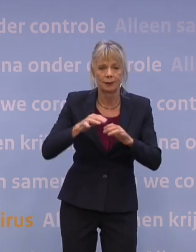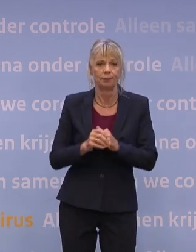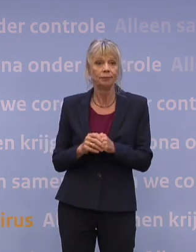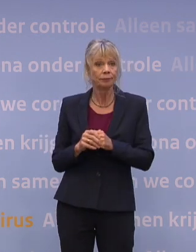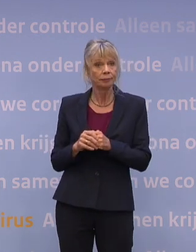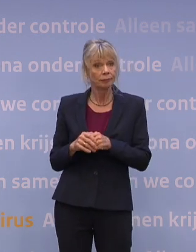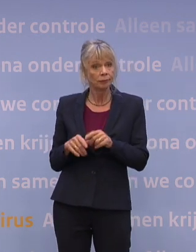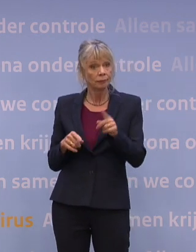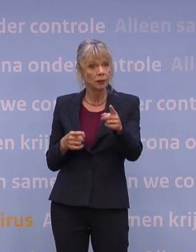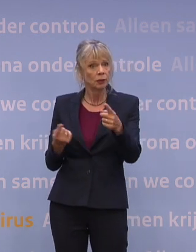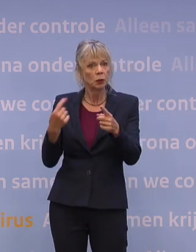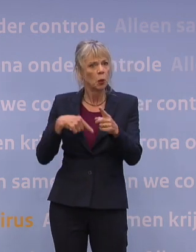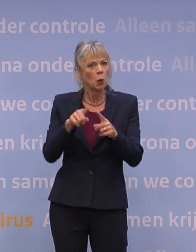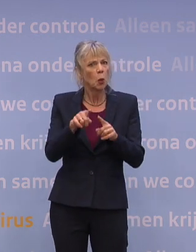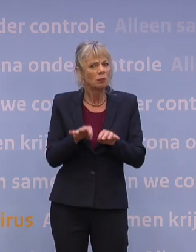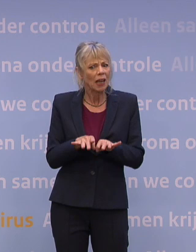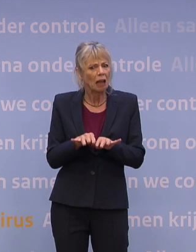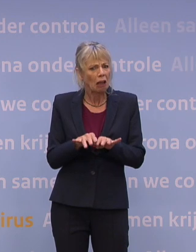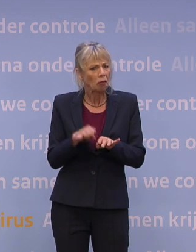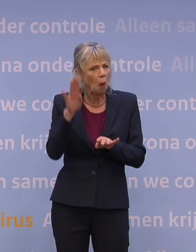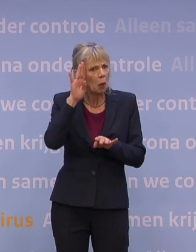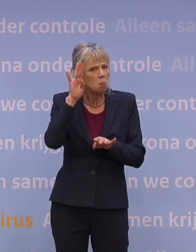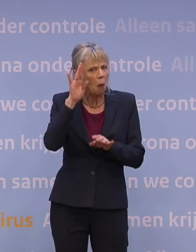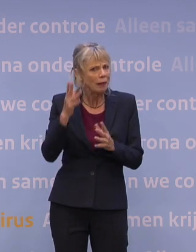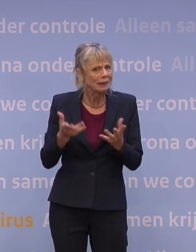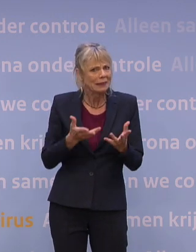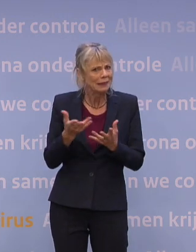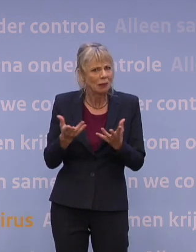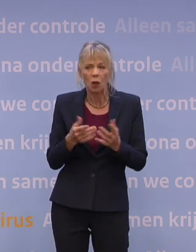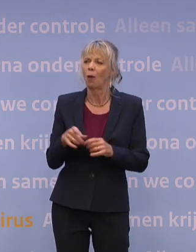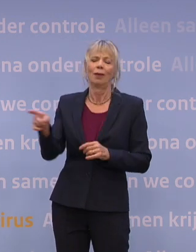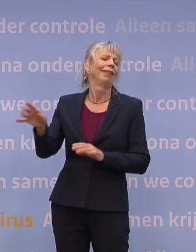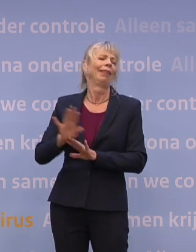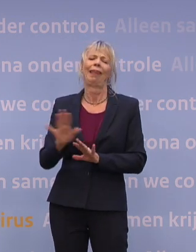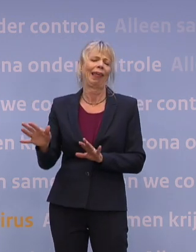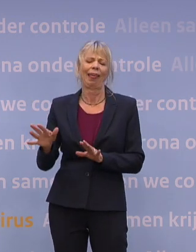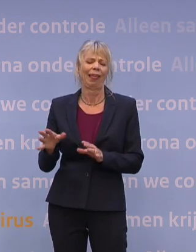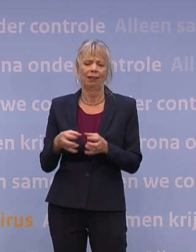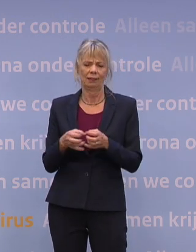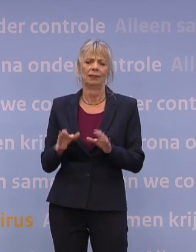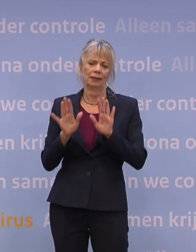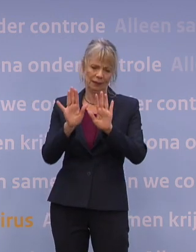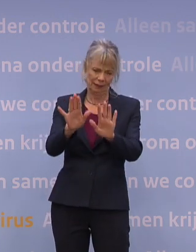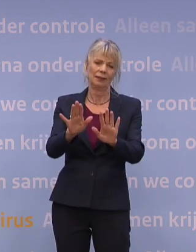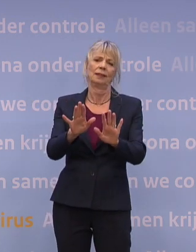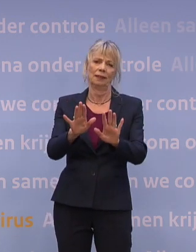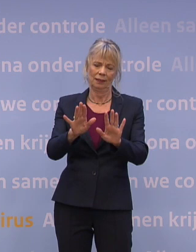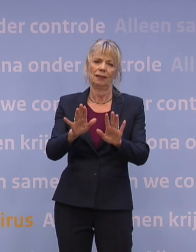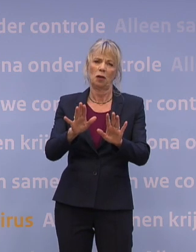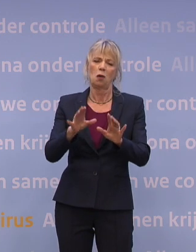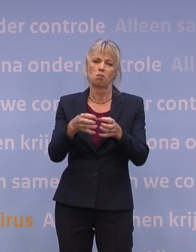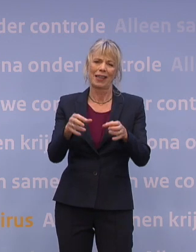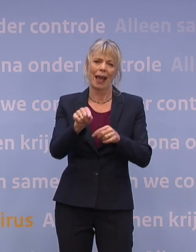Komt er een soort kantoorpolitie straks trouwens? Want dat thuiswerken wordt zo semi. Nee, is een zaak van de bedrijven net zoals nu. Maar we zeggen wel